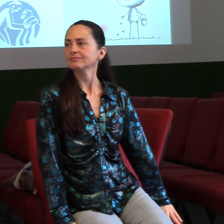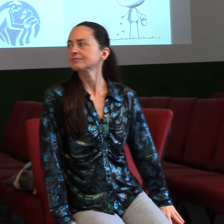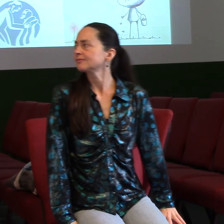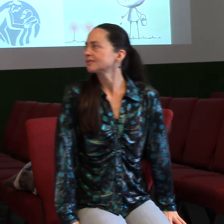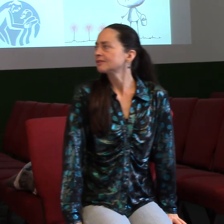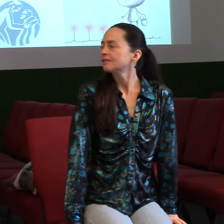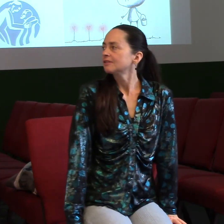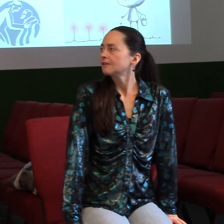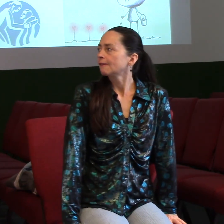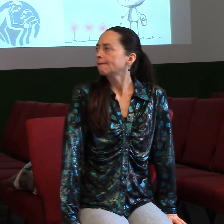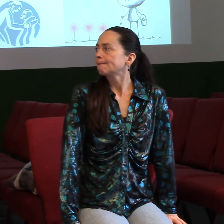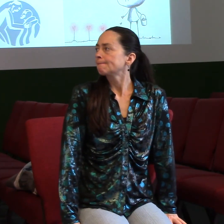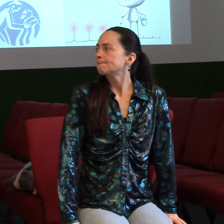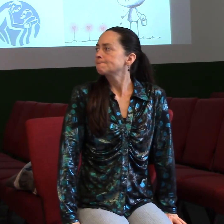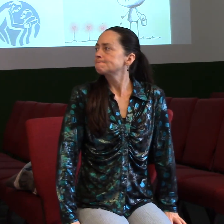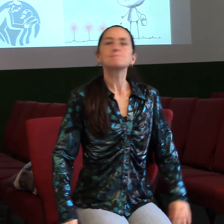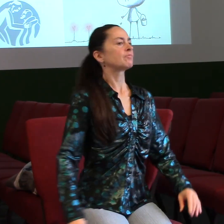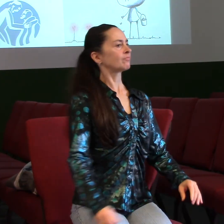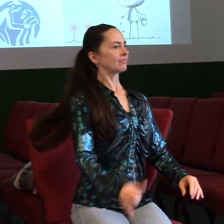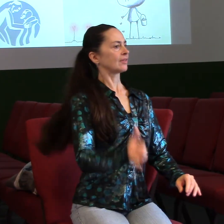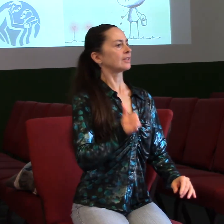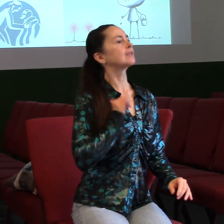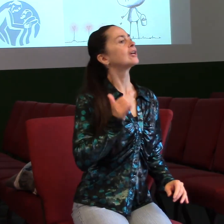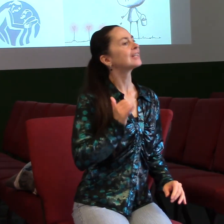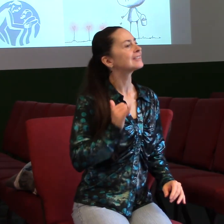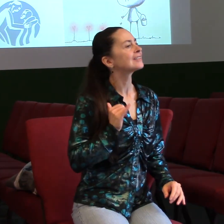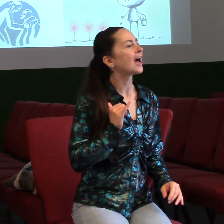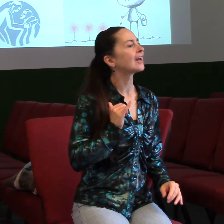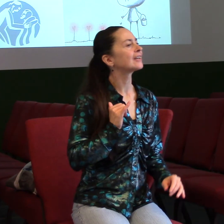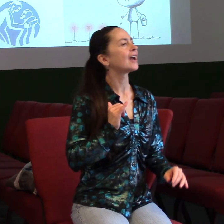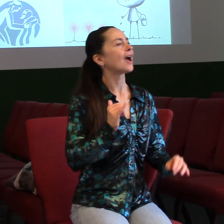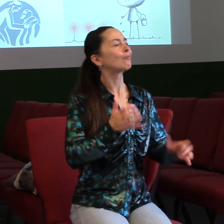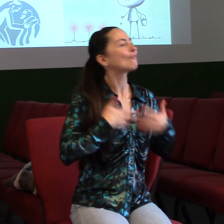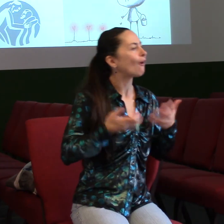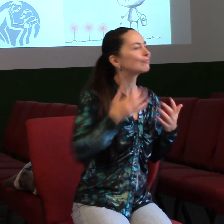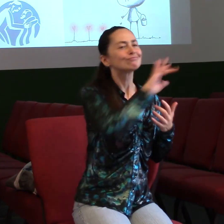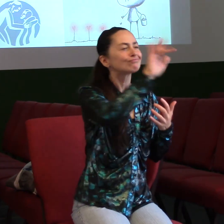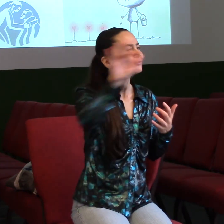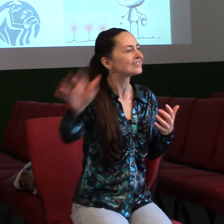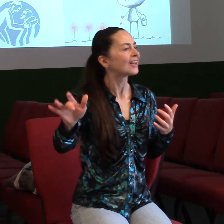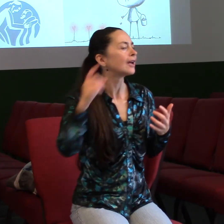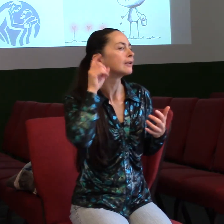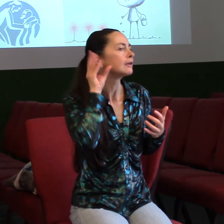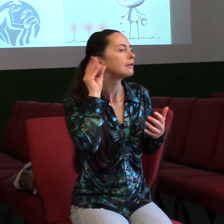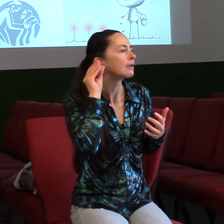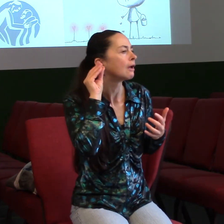Ale to je o tom, že se zajímáme o druhé, pozbozujeme je, nasloucháme jim a vedeme je dál.